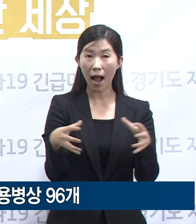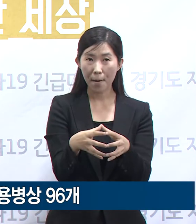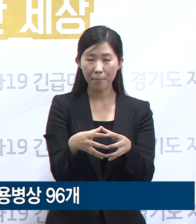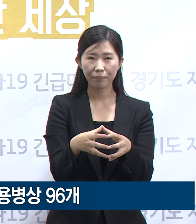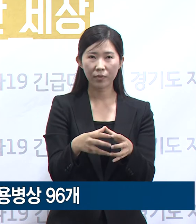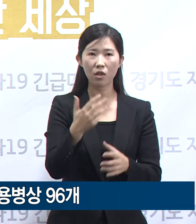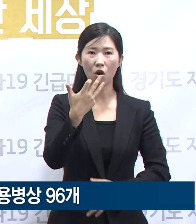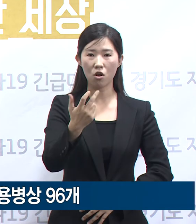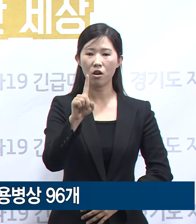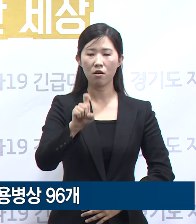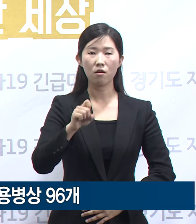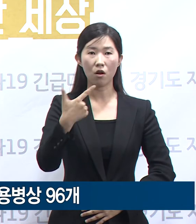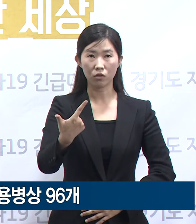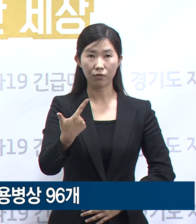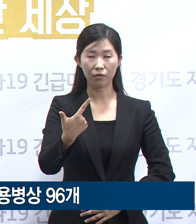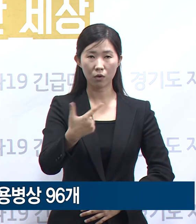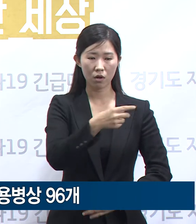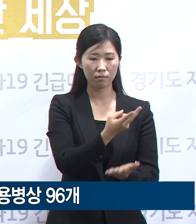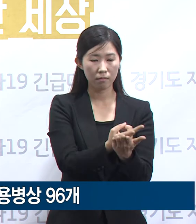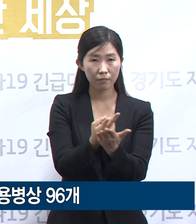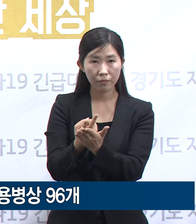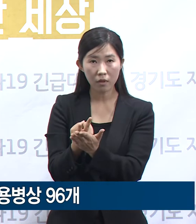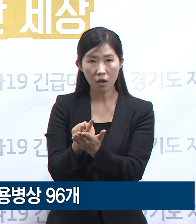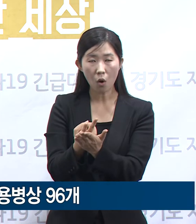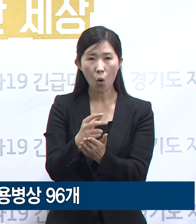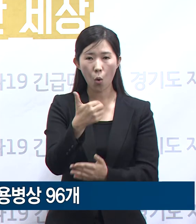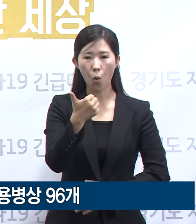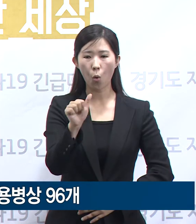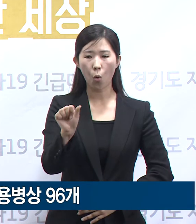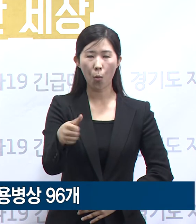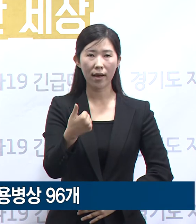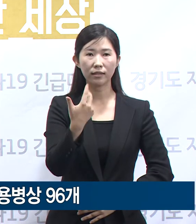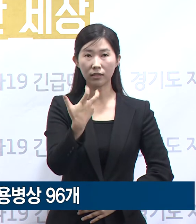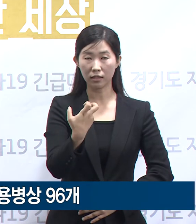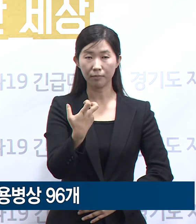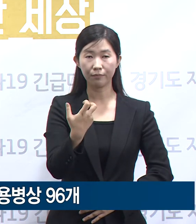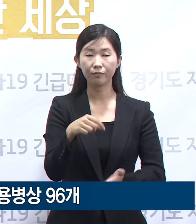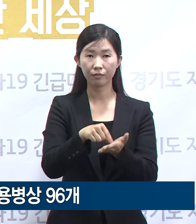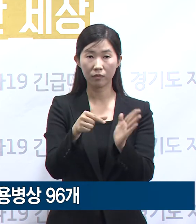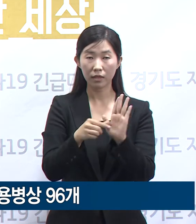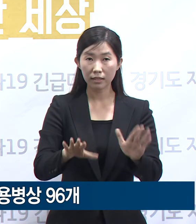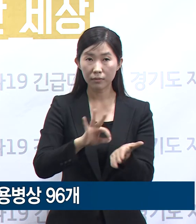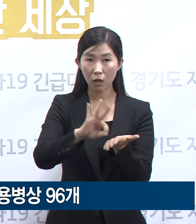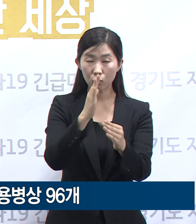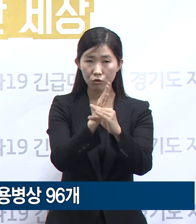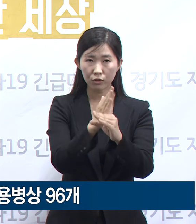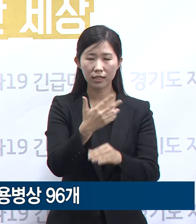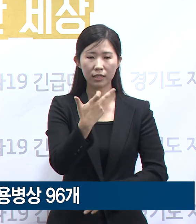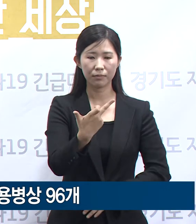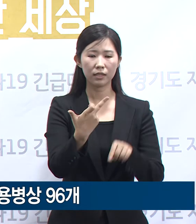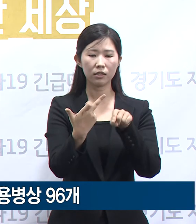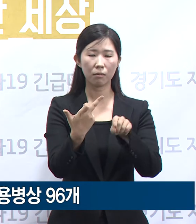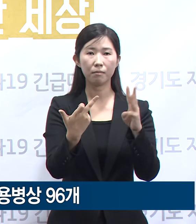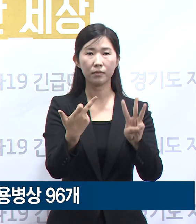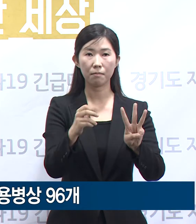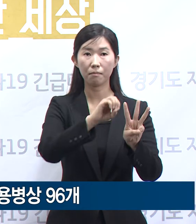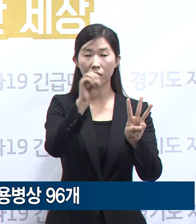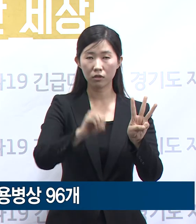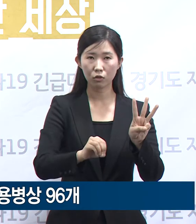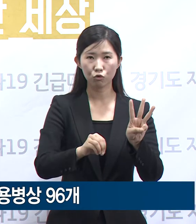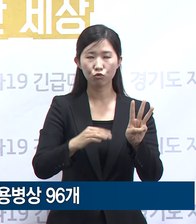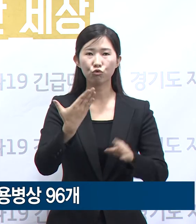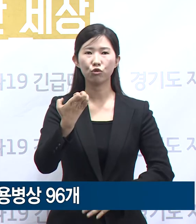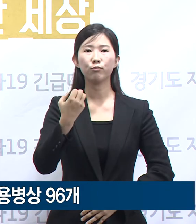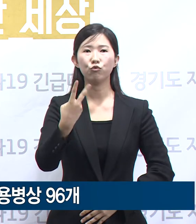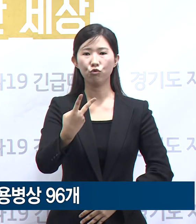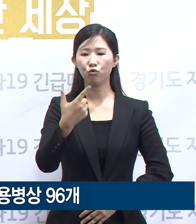539개의 확진자 치료병상을 확보하고 있으며 현재 사용 중인 병상은 17.8%인 96병상입니다.